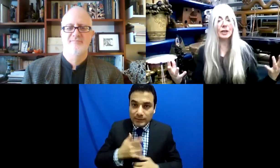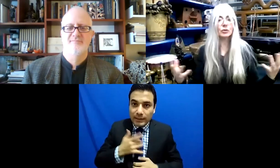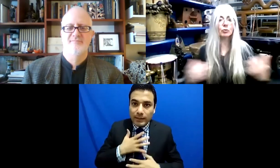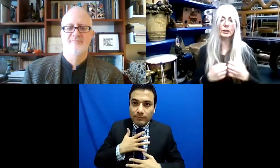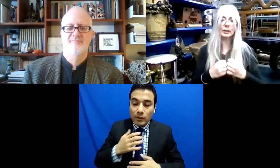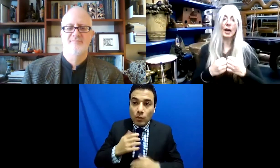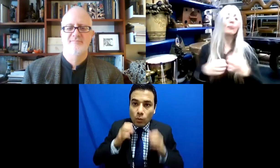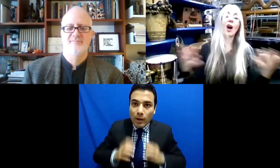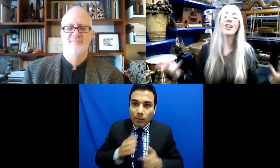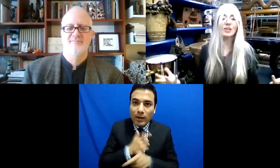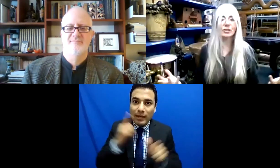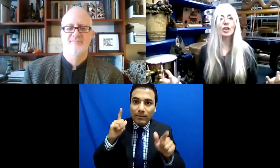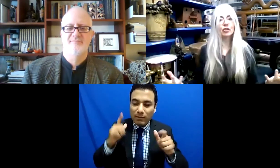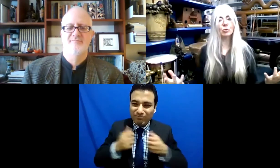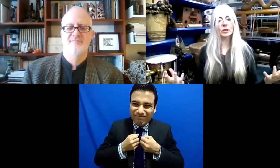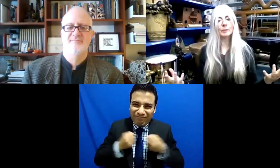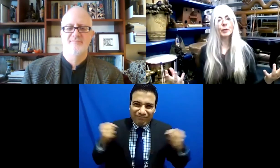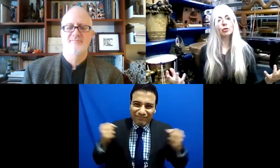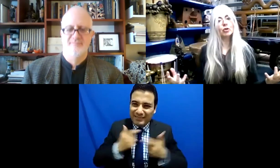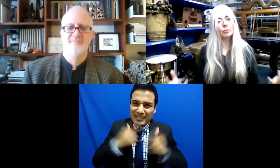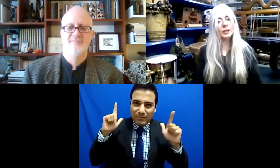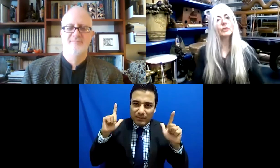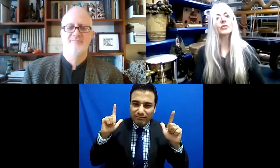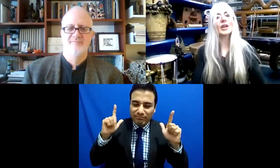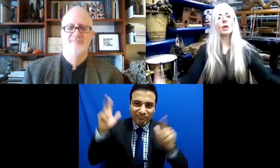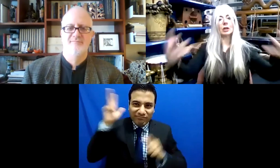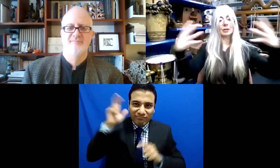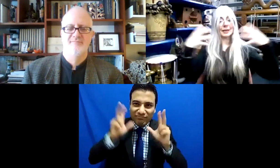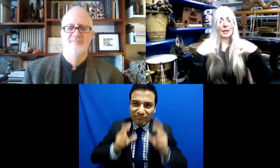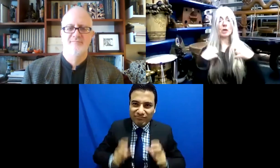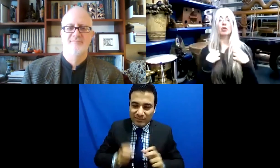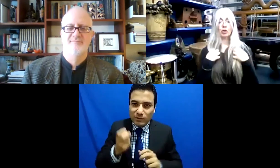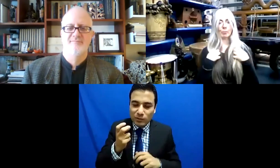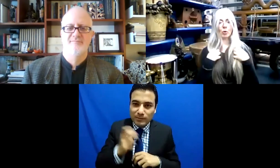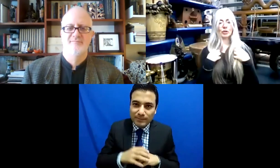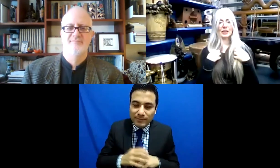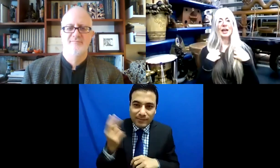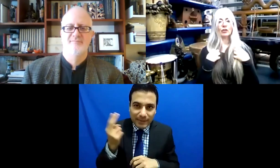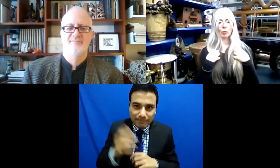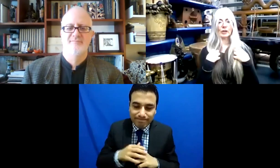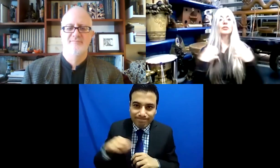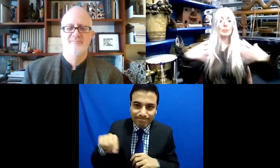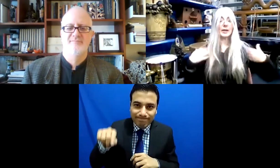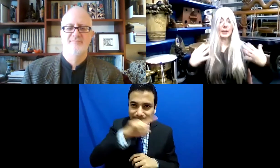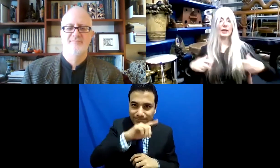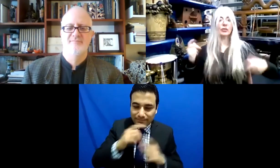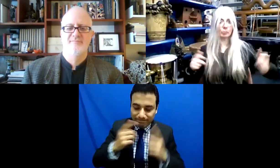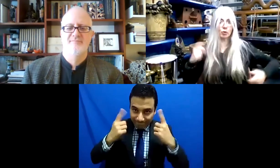fluyendo, el cuerpo va a tener más posibilidad de expresar el